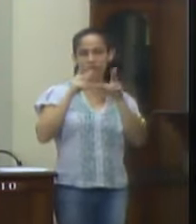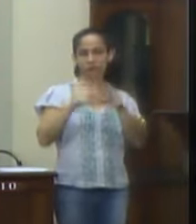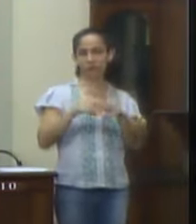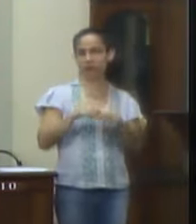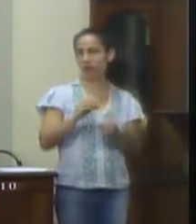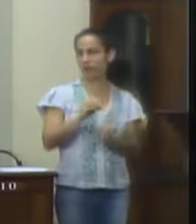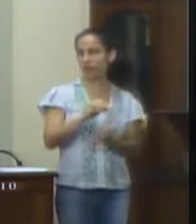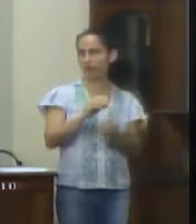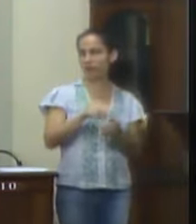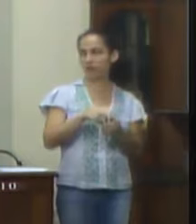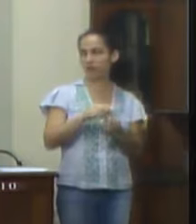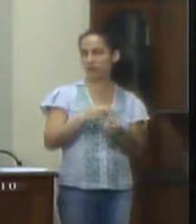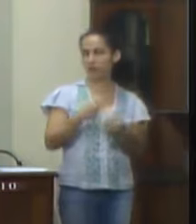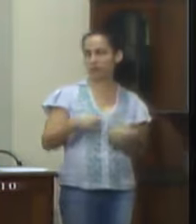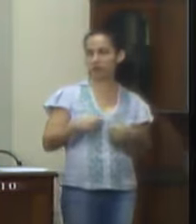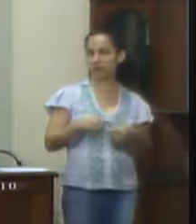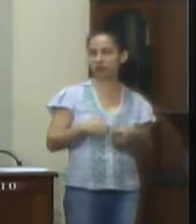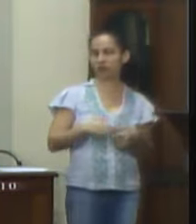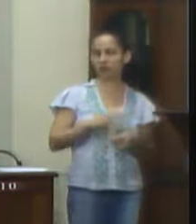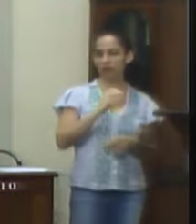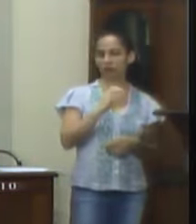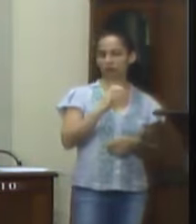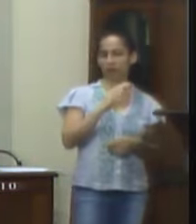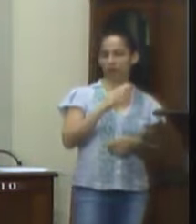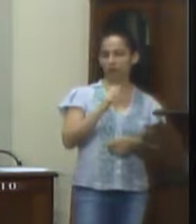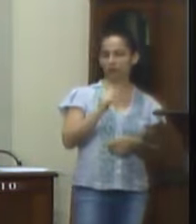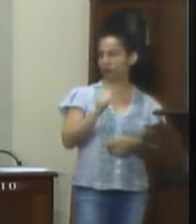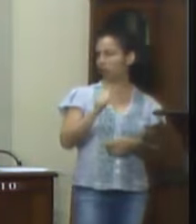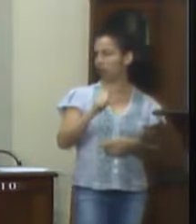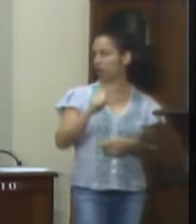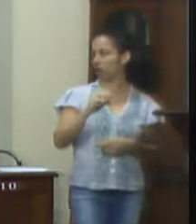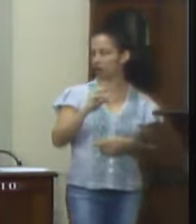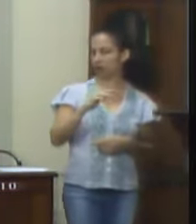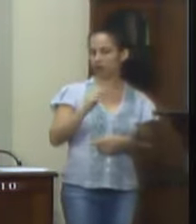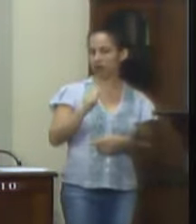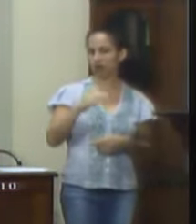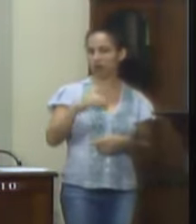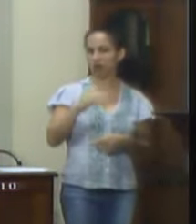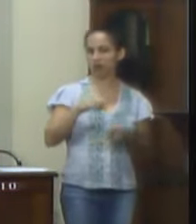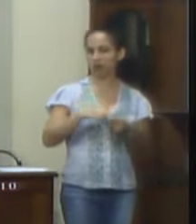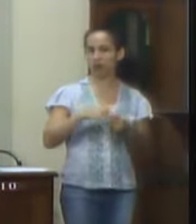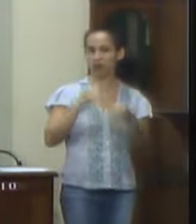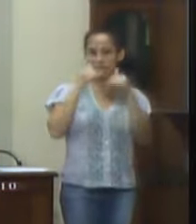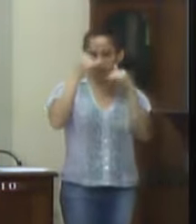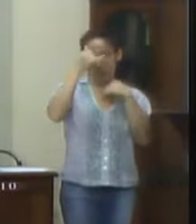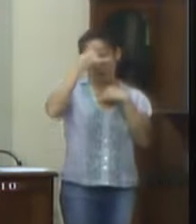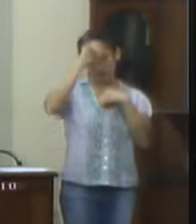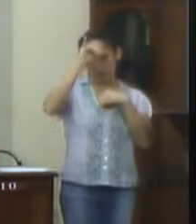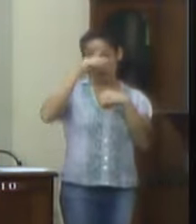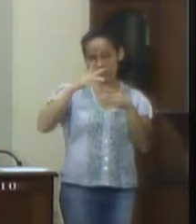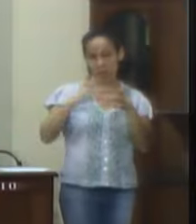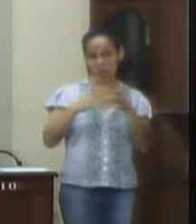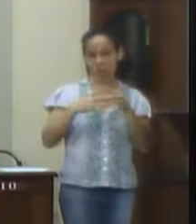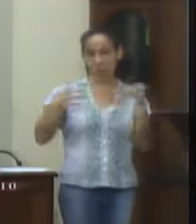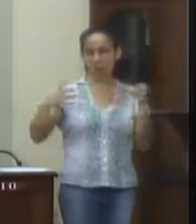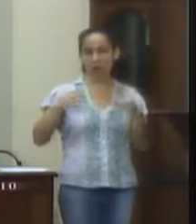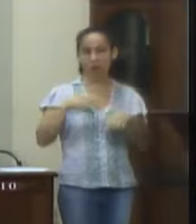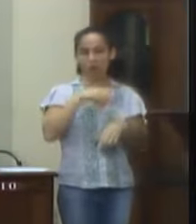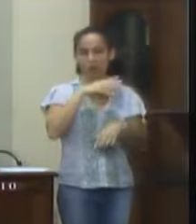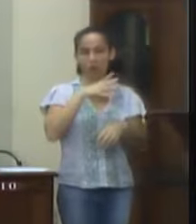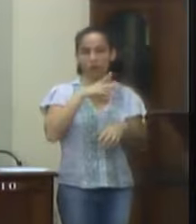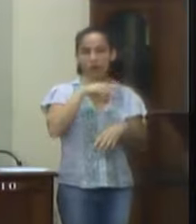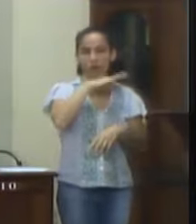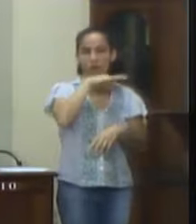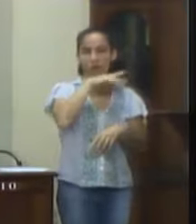educativa, que incluiu a necessidade de castração dos animais para evitar a superpopulação e, consequentemente, o